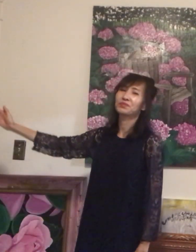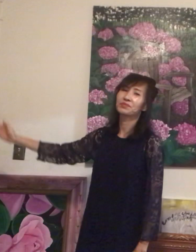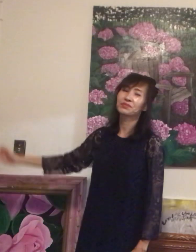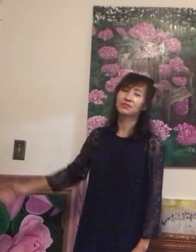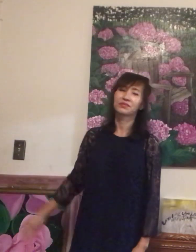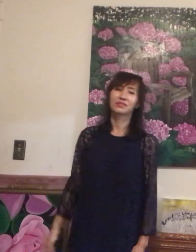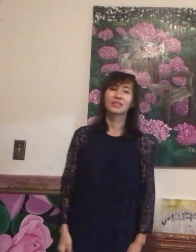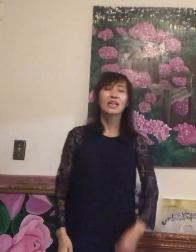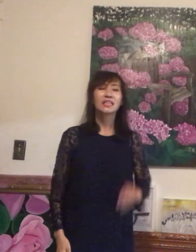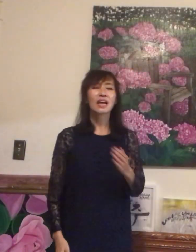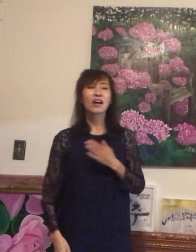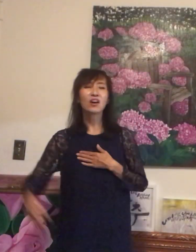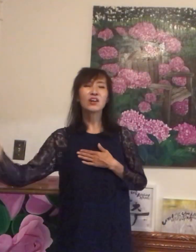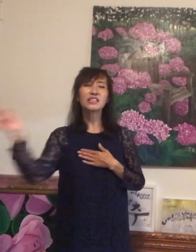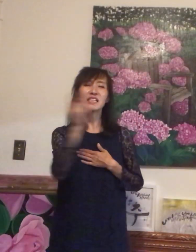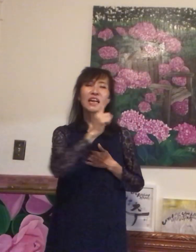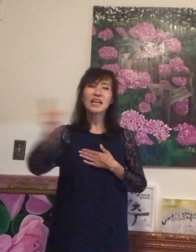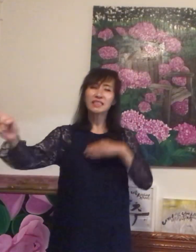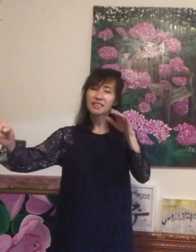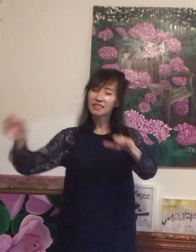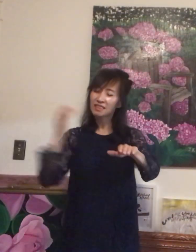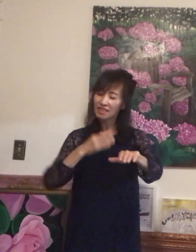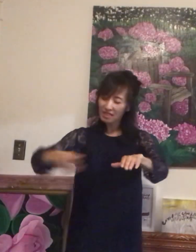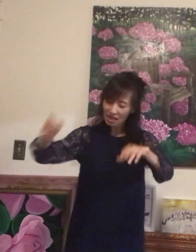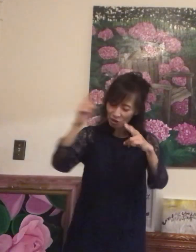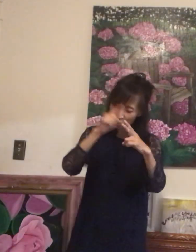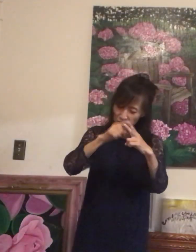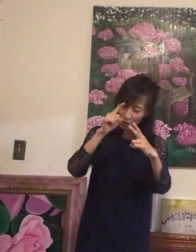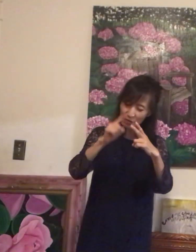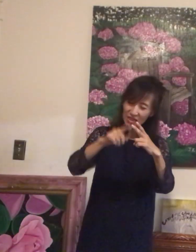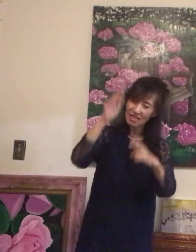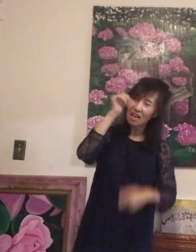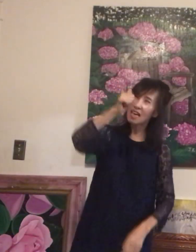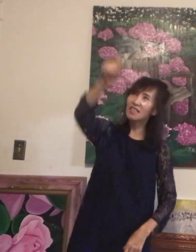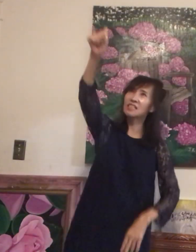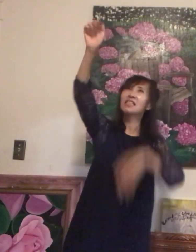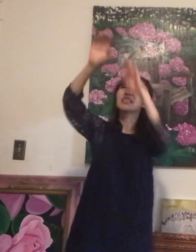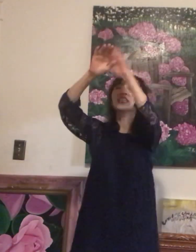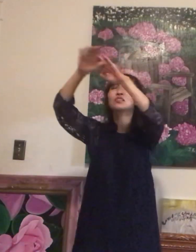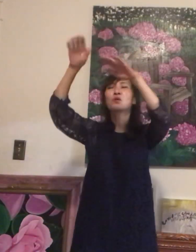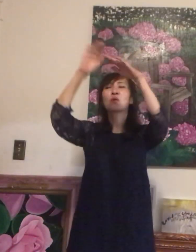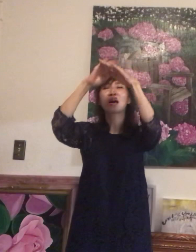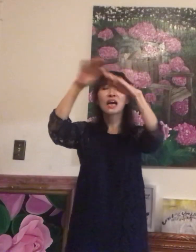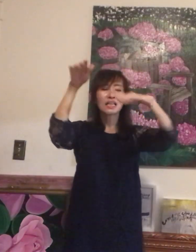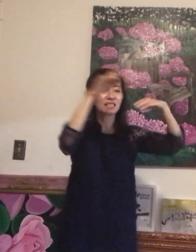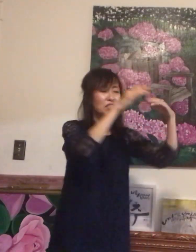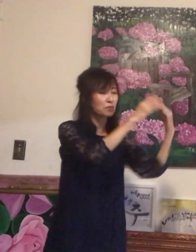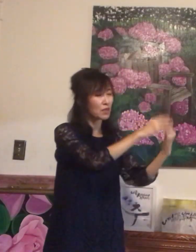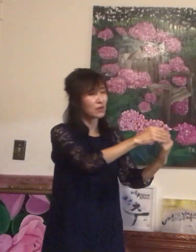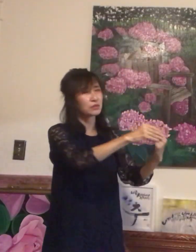나 어딜 가든지 주의 손이 나를 인도하시며